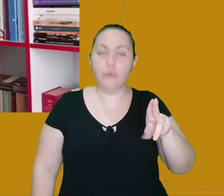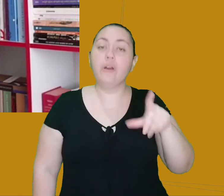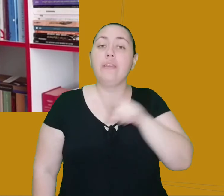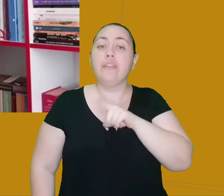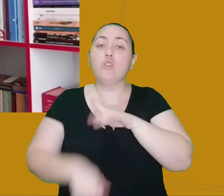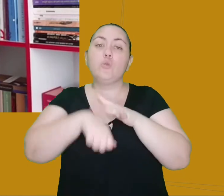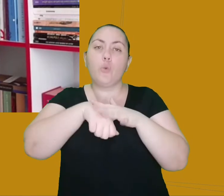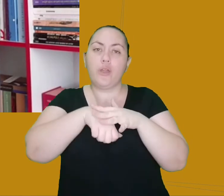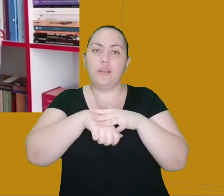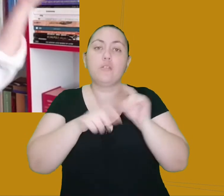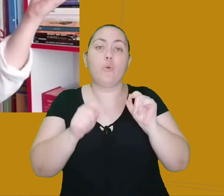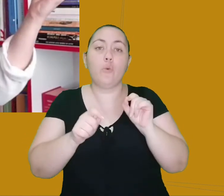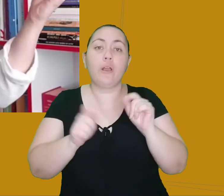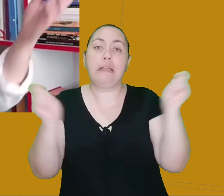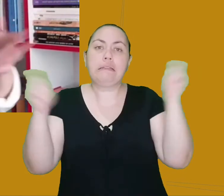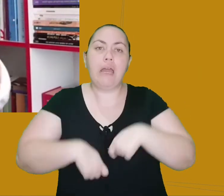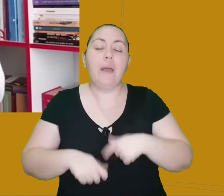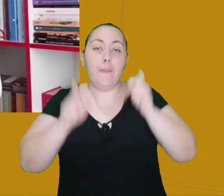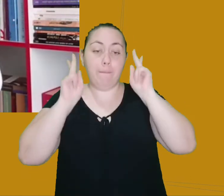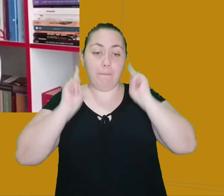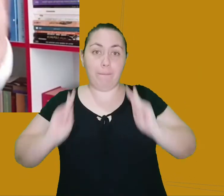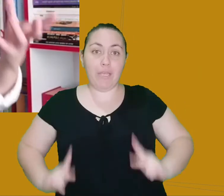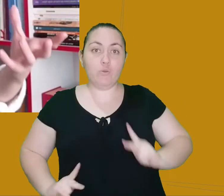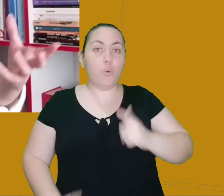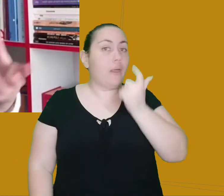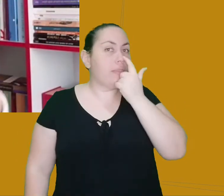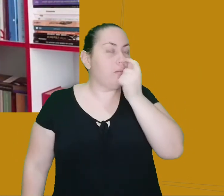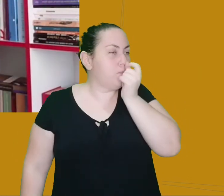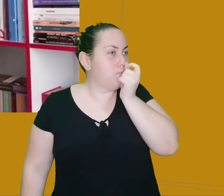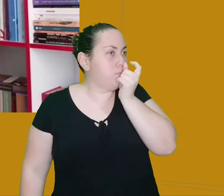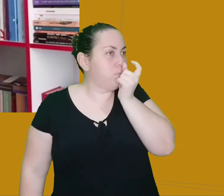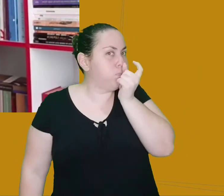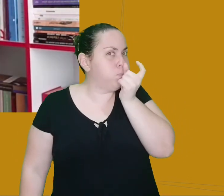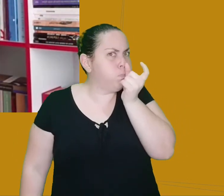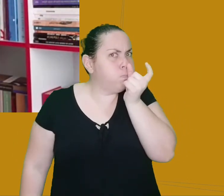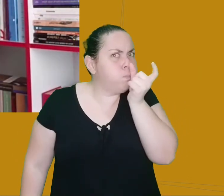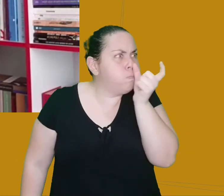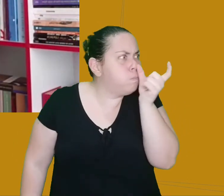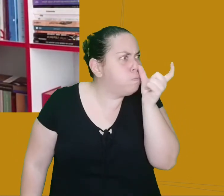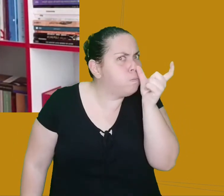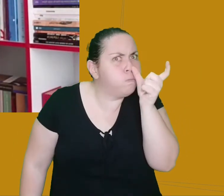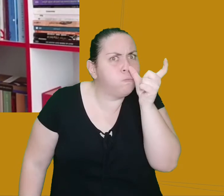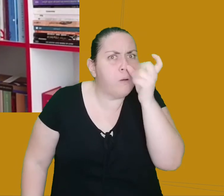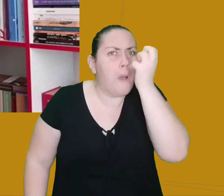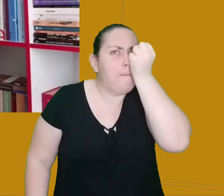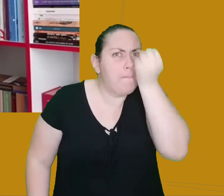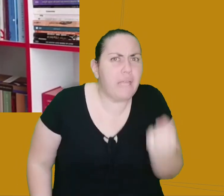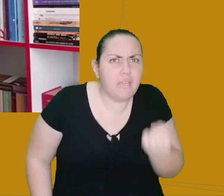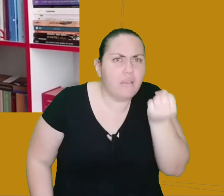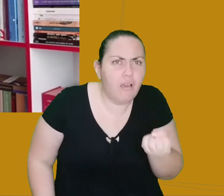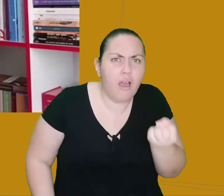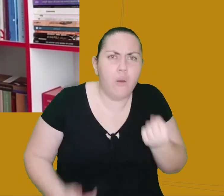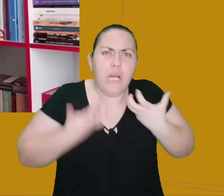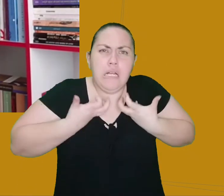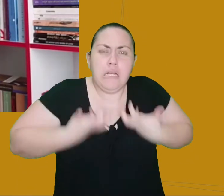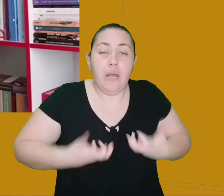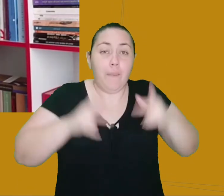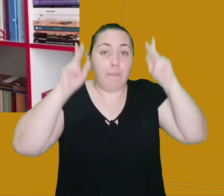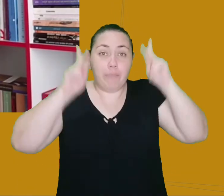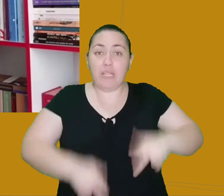enormemente, ficavam tão pesados e tão feios, que as pessoas até se matavam, porque não aguentavam todo o